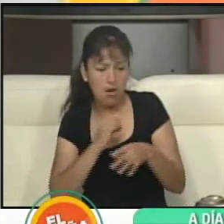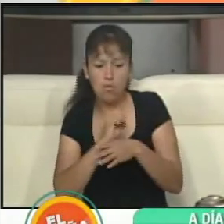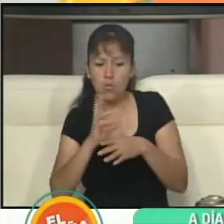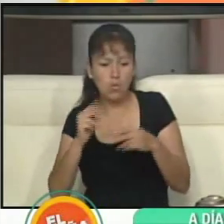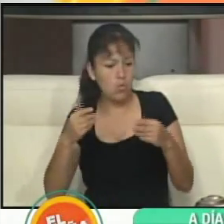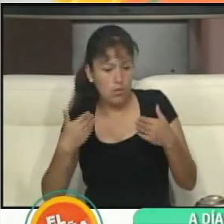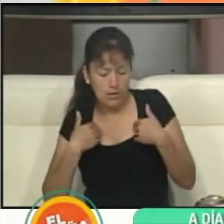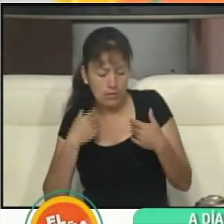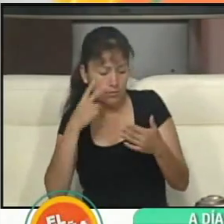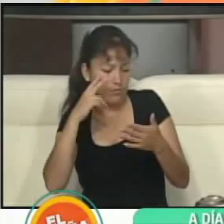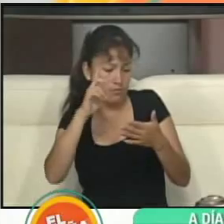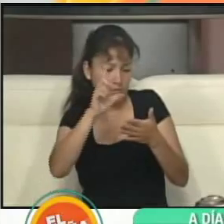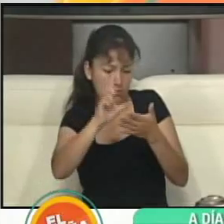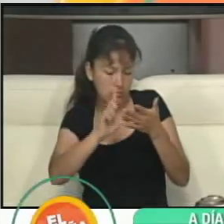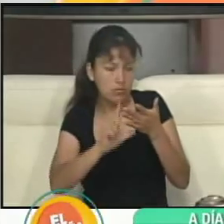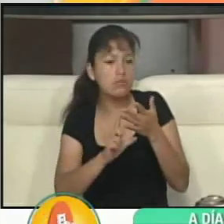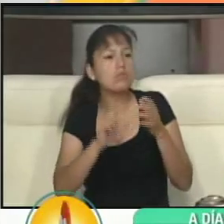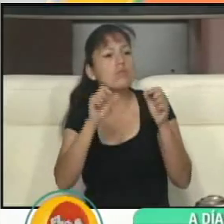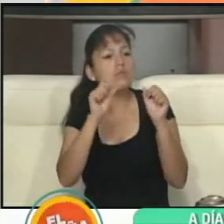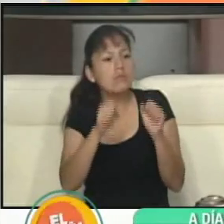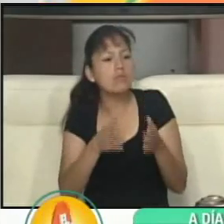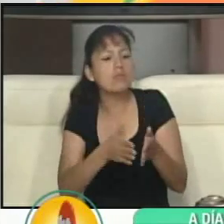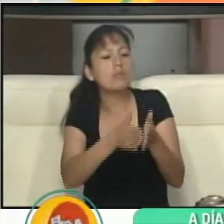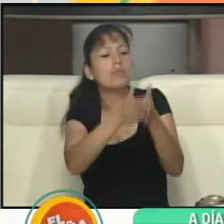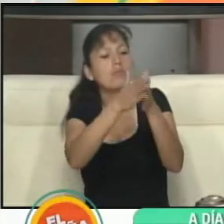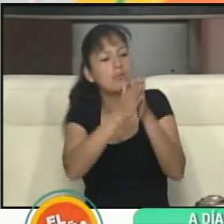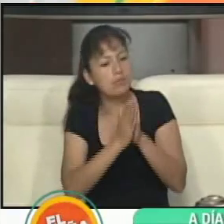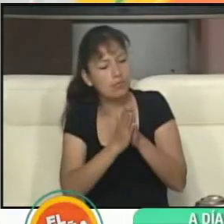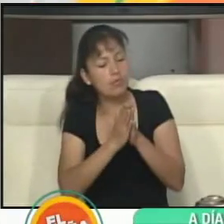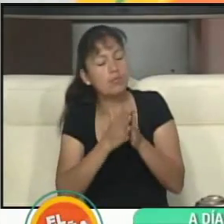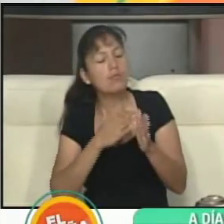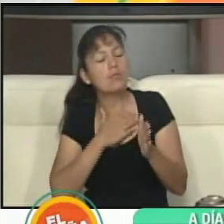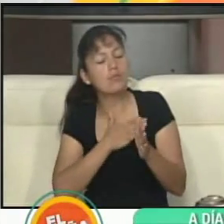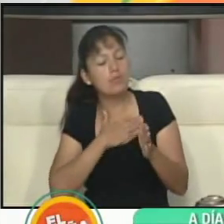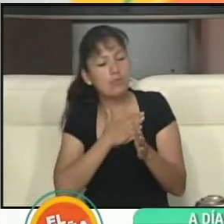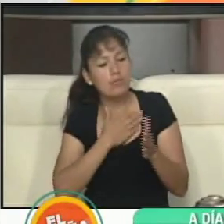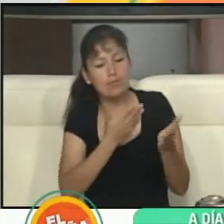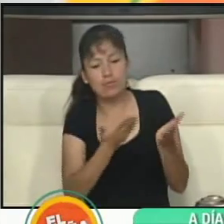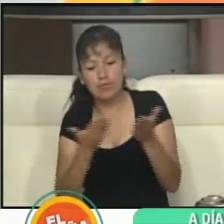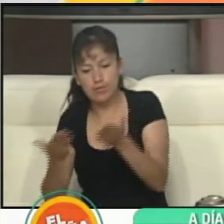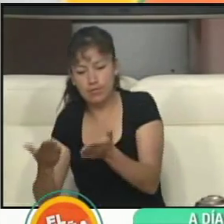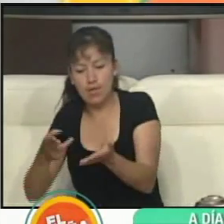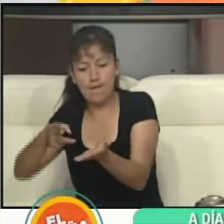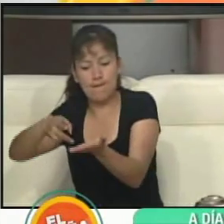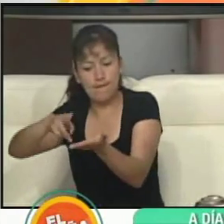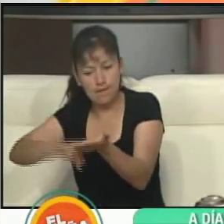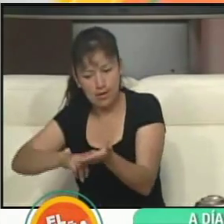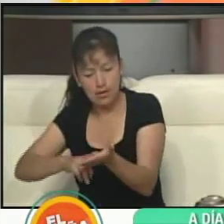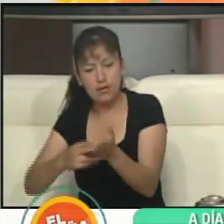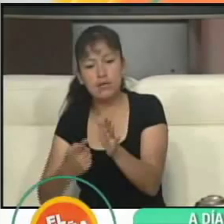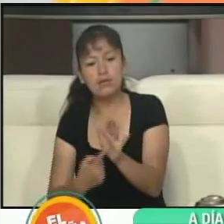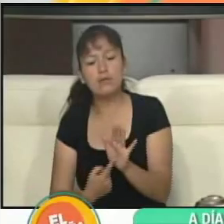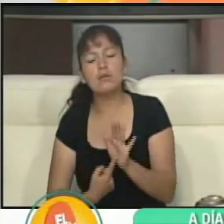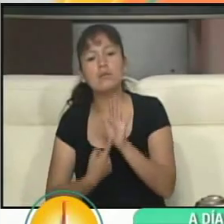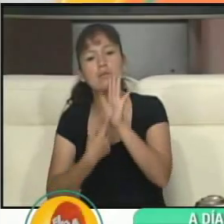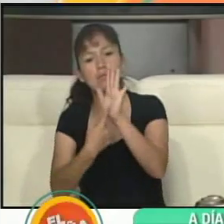para luego poder pedirle, por favor, de que pase a firmar, mostrar de